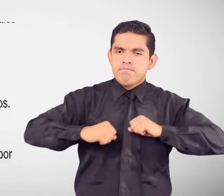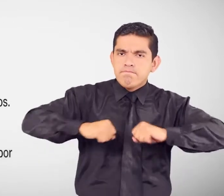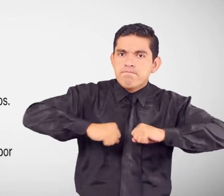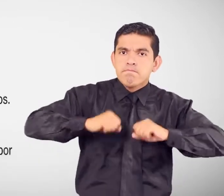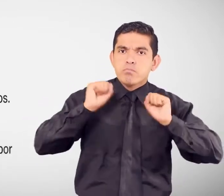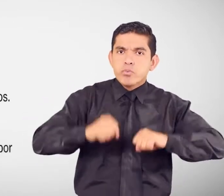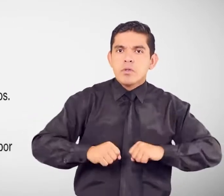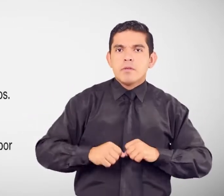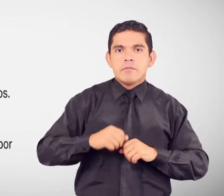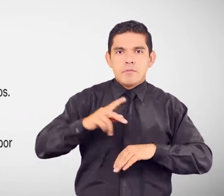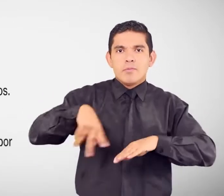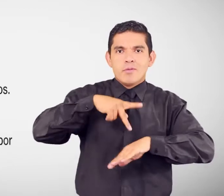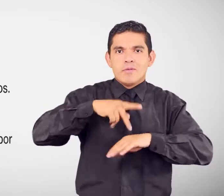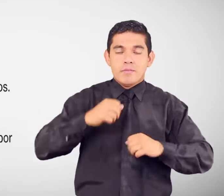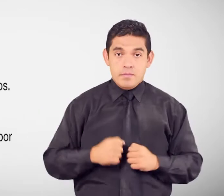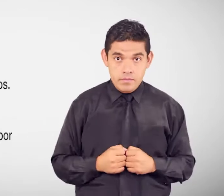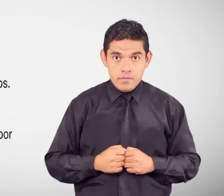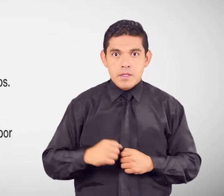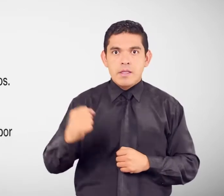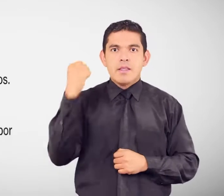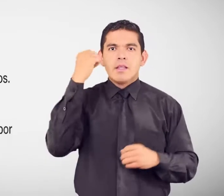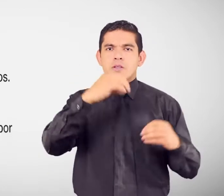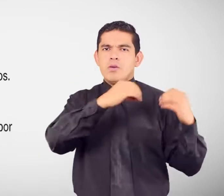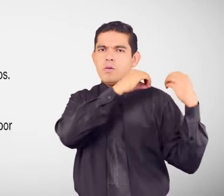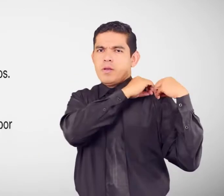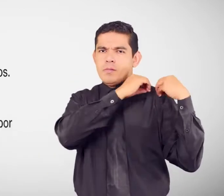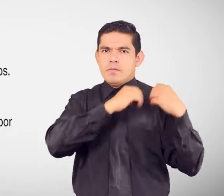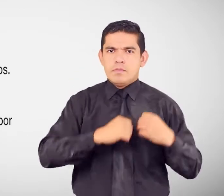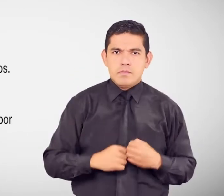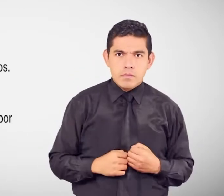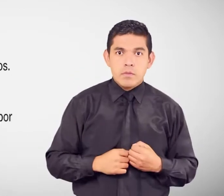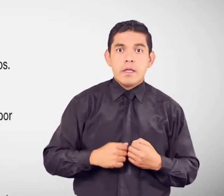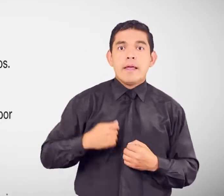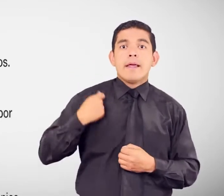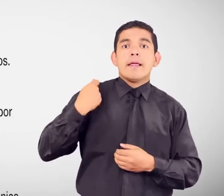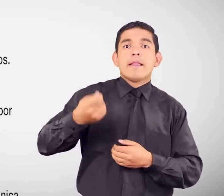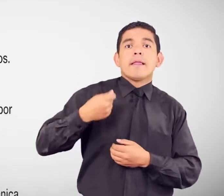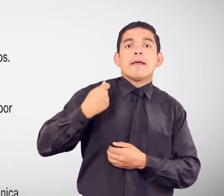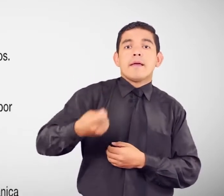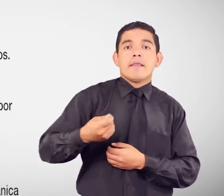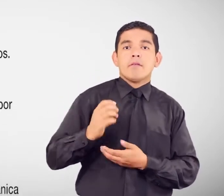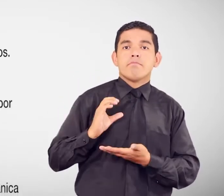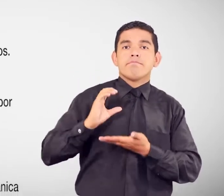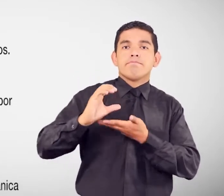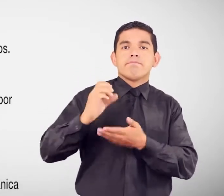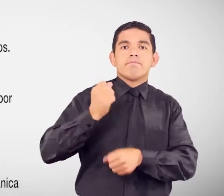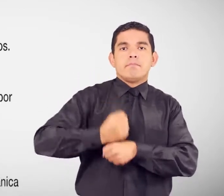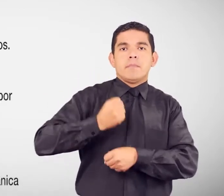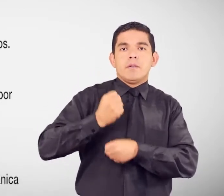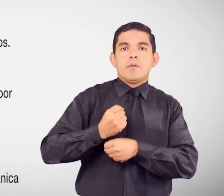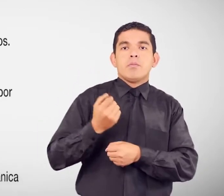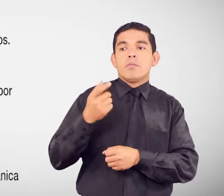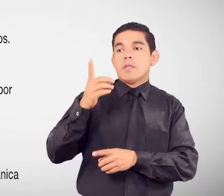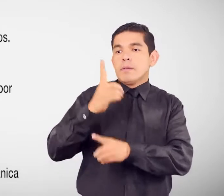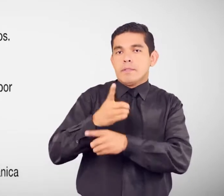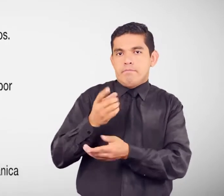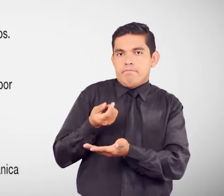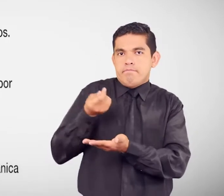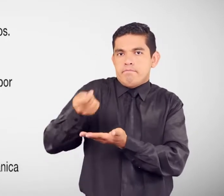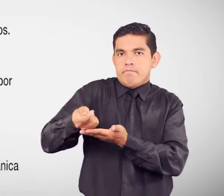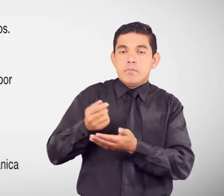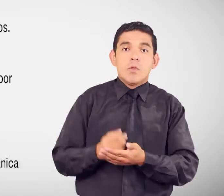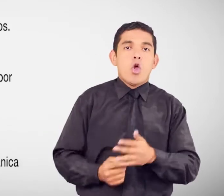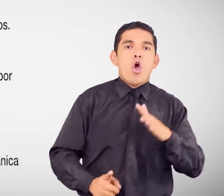talentos Derechos y obligaciones Liquidación de indemnización laboral por discapacidad Despido